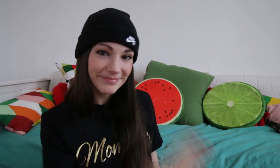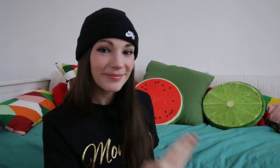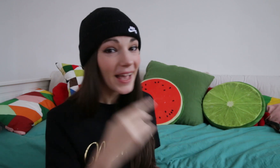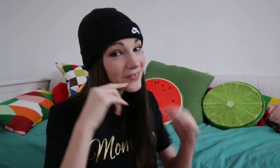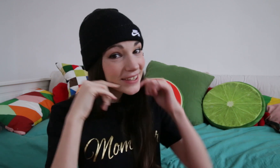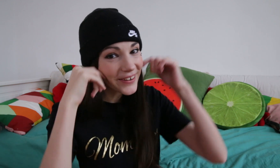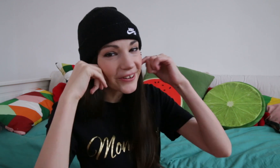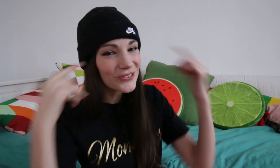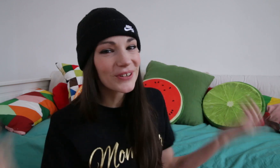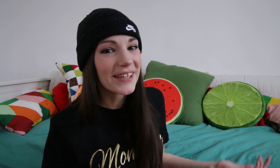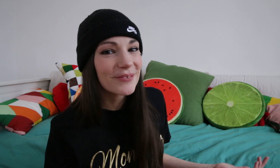Avec un grand sourire.